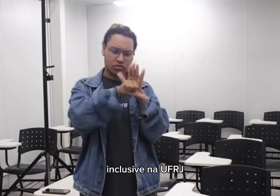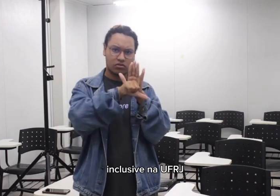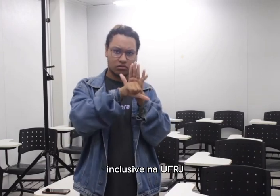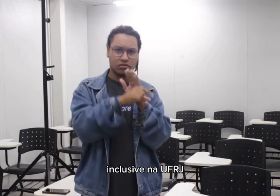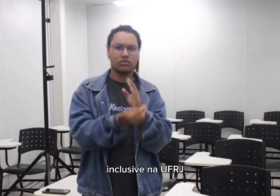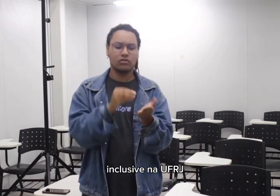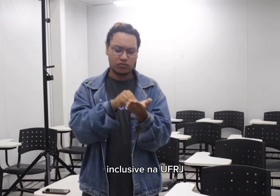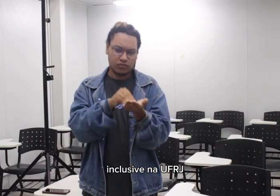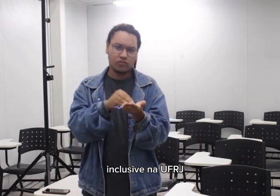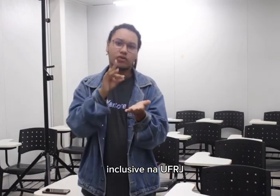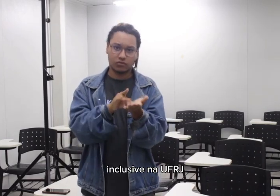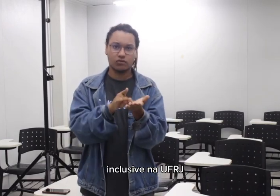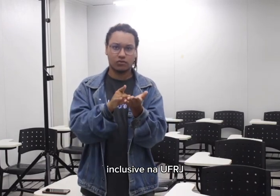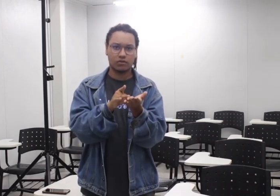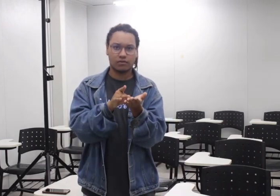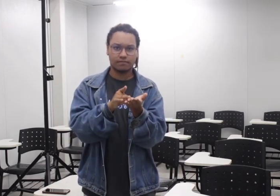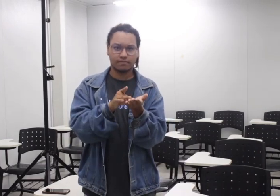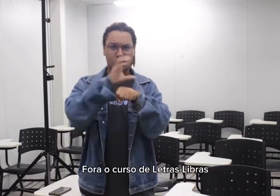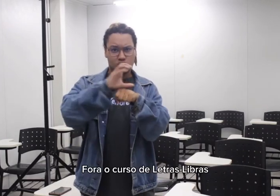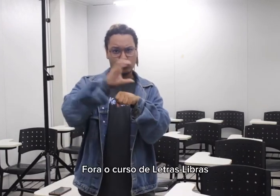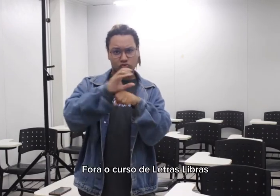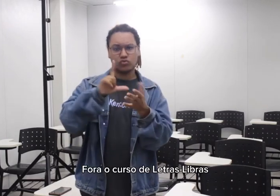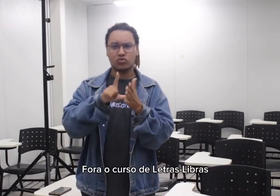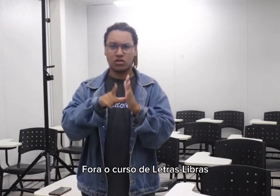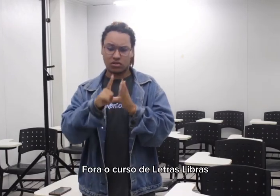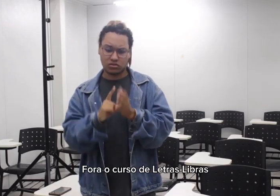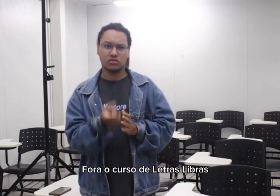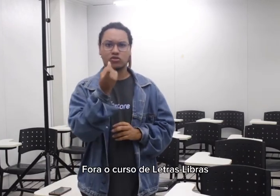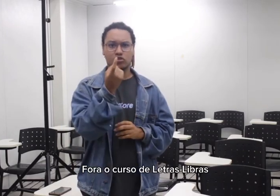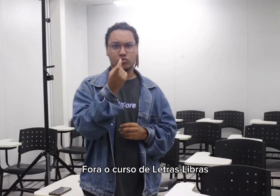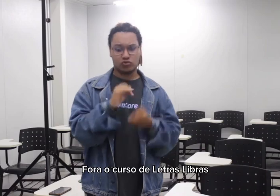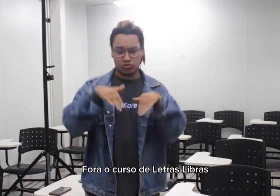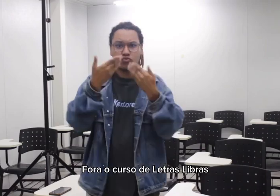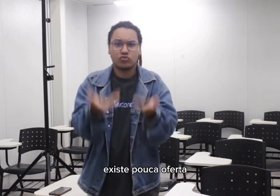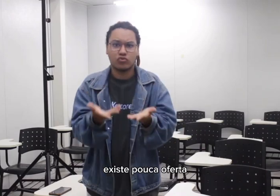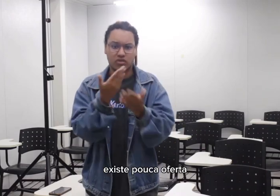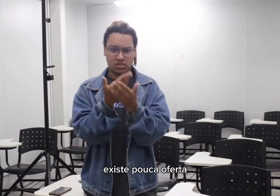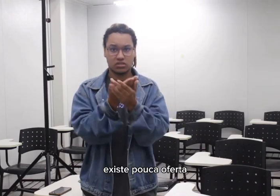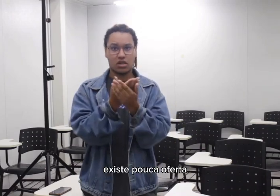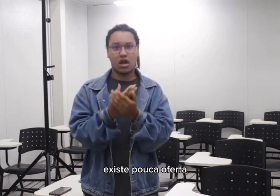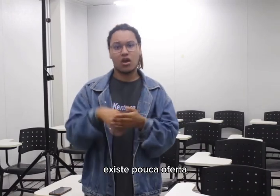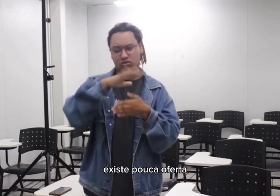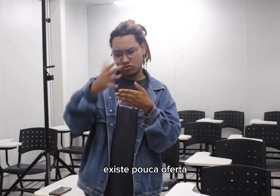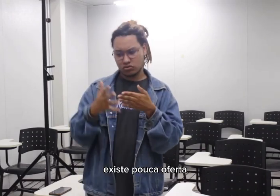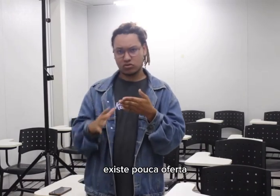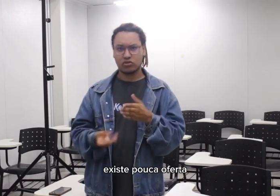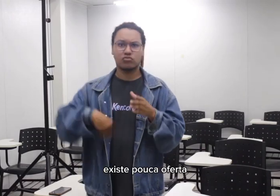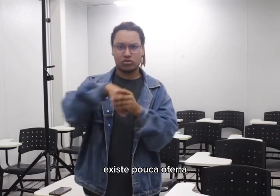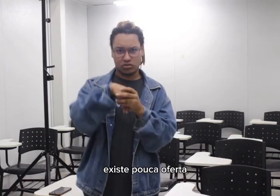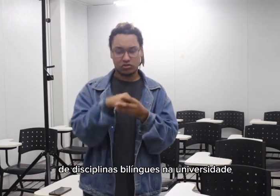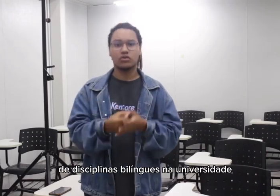Fora o curso de Letras Libras, existe pouca oferta de disciplinas bilingües na universidade.